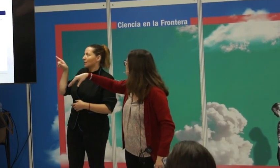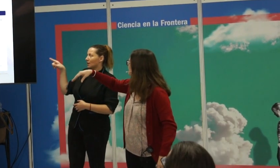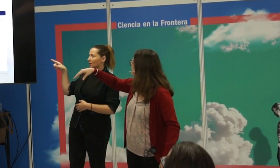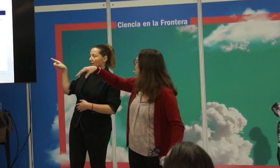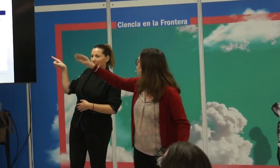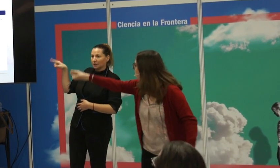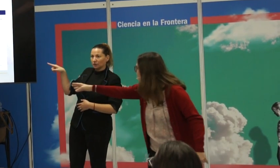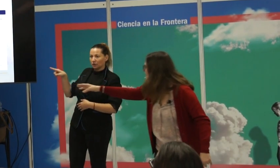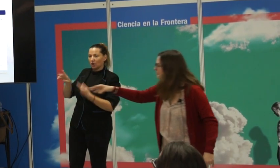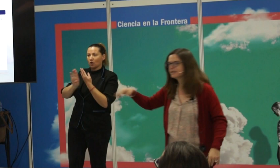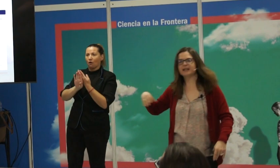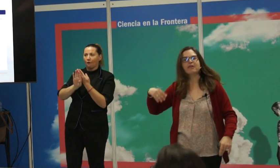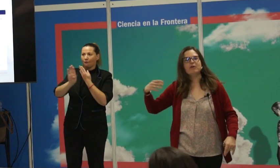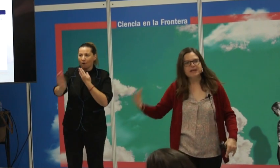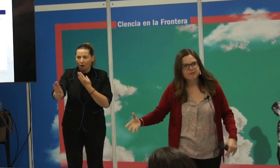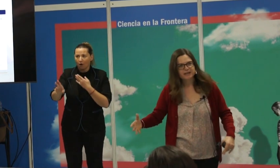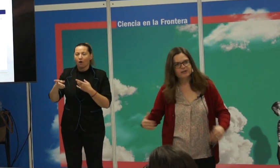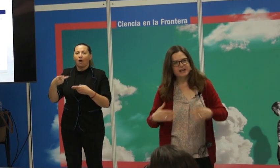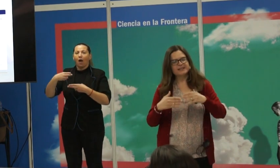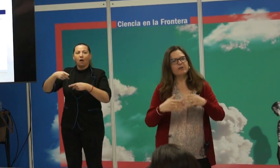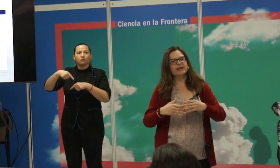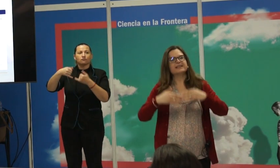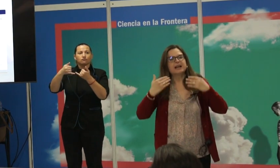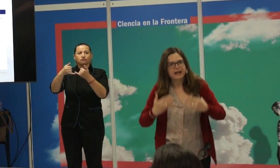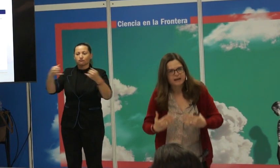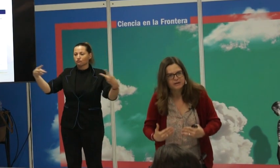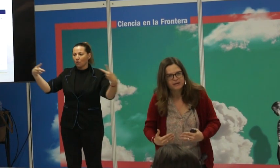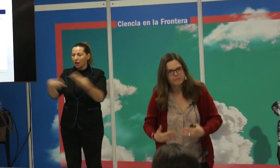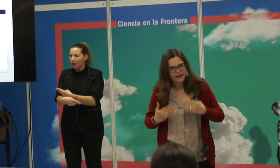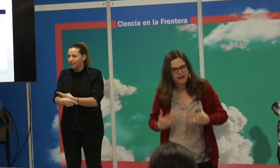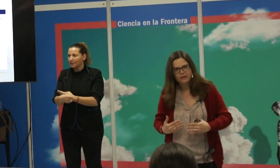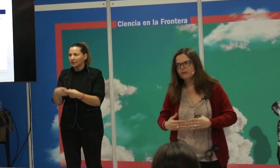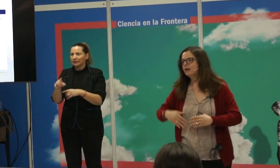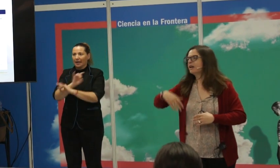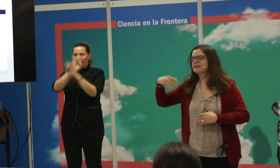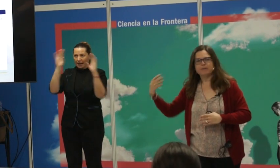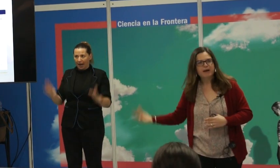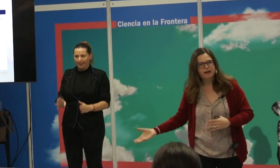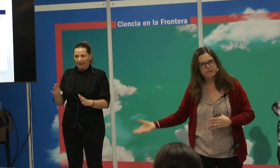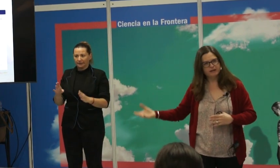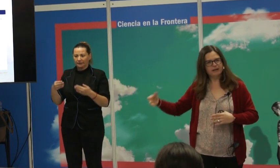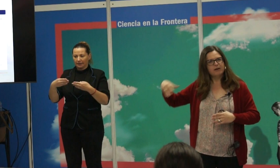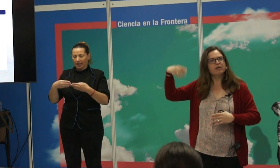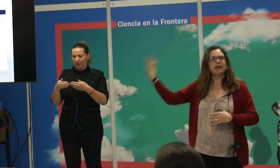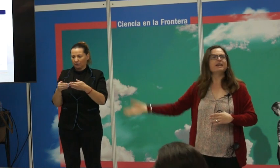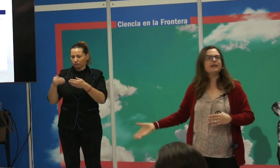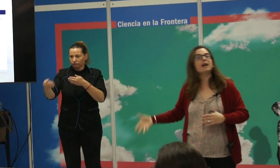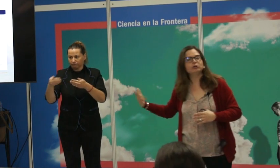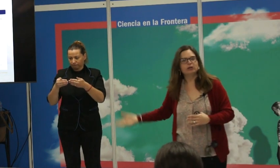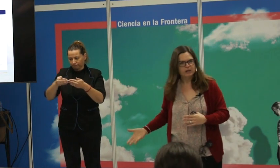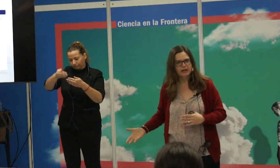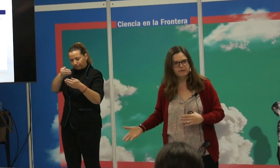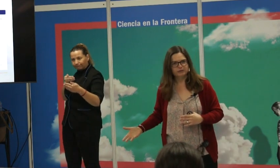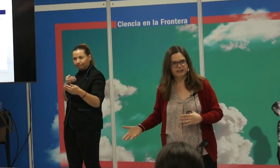colocado en frente, con fin de un estado, límite, o sea, es algo que está claramente marcado, que se para frente a lo que hay